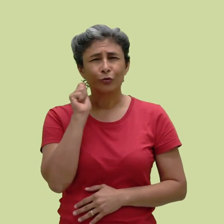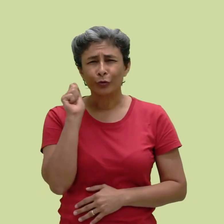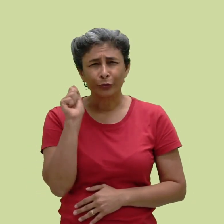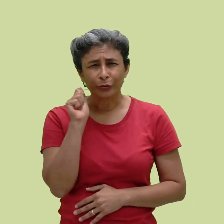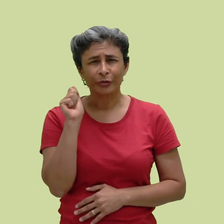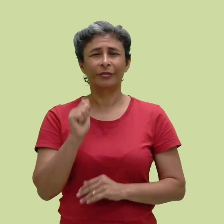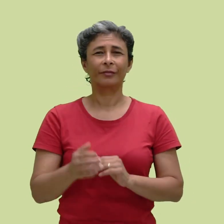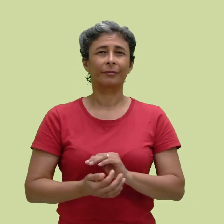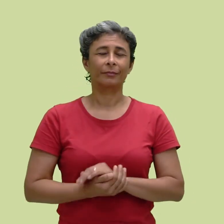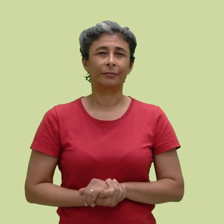Que fofinho!